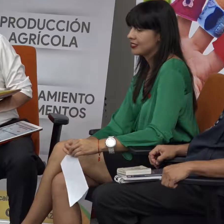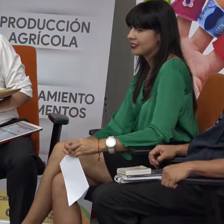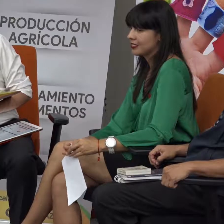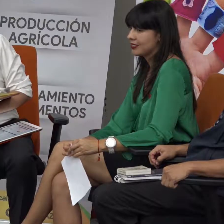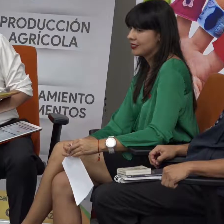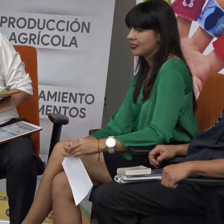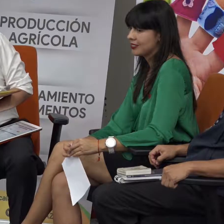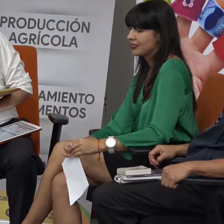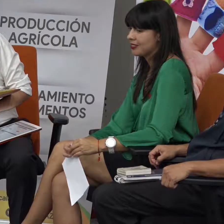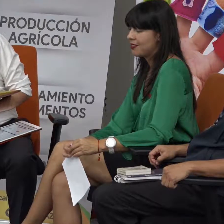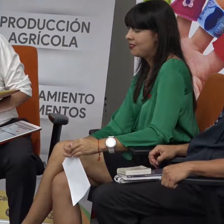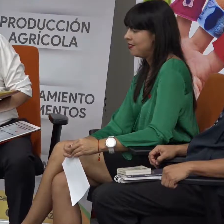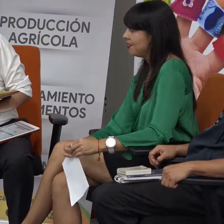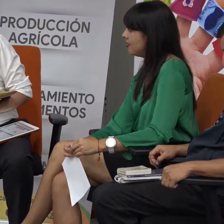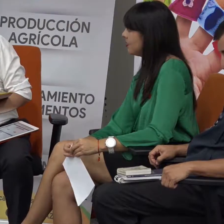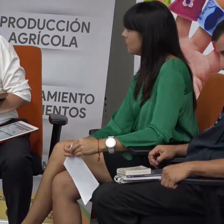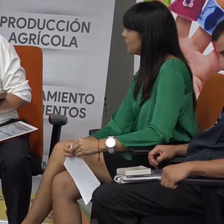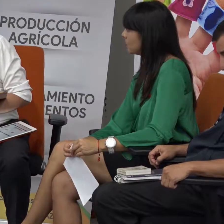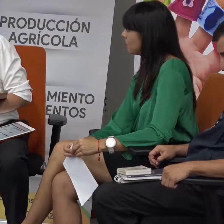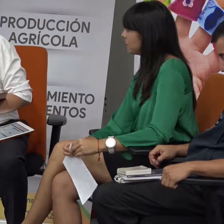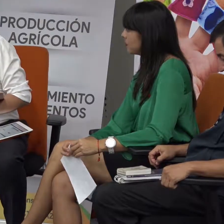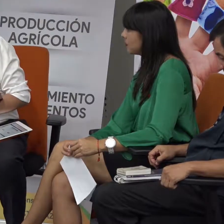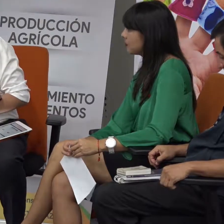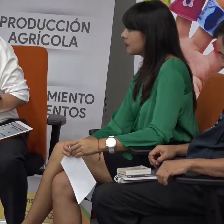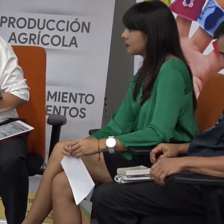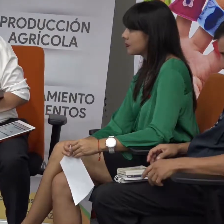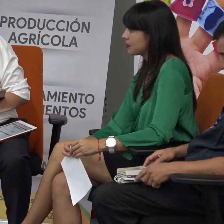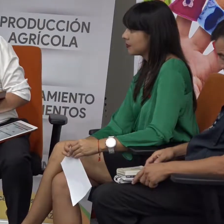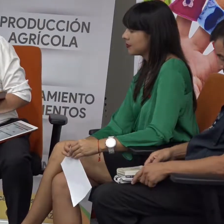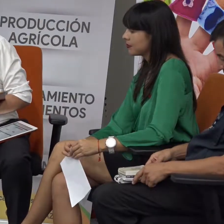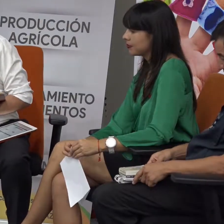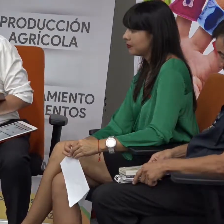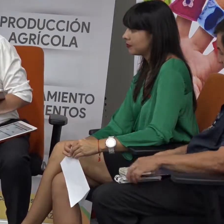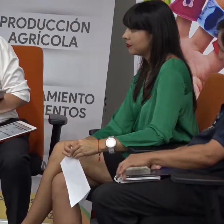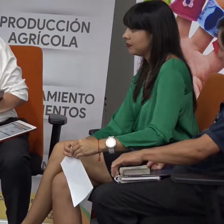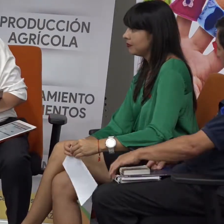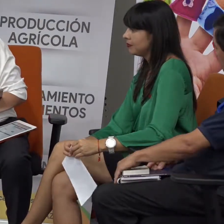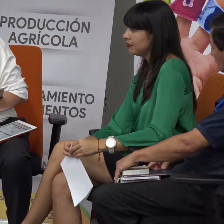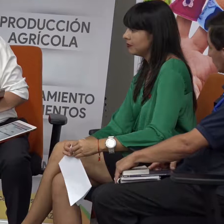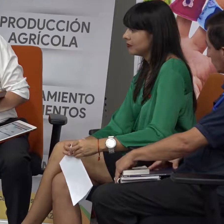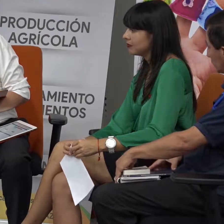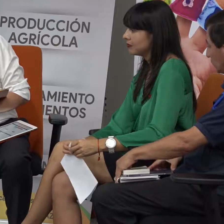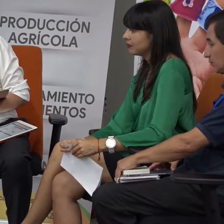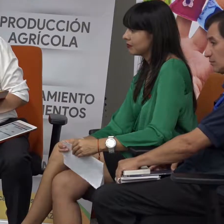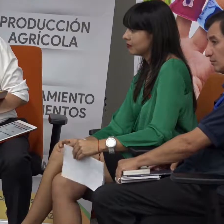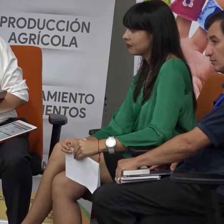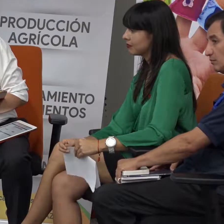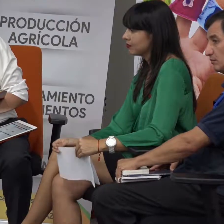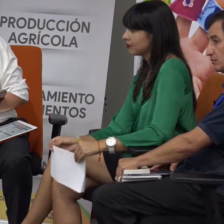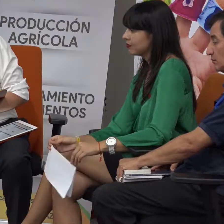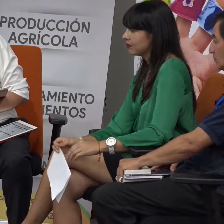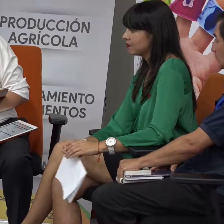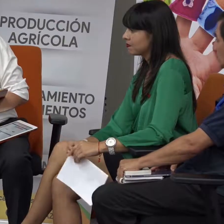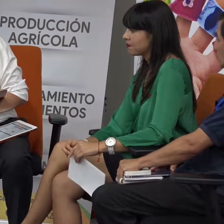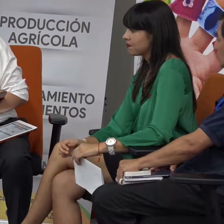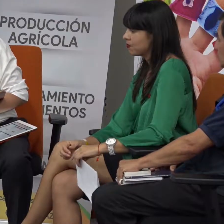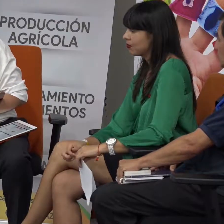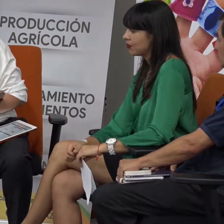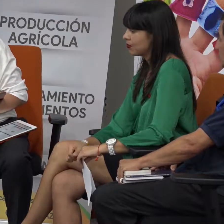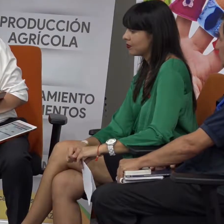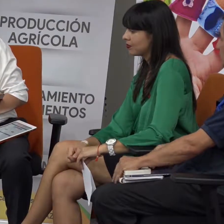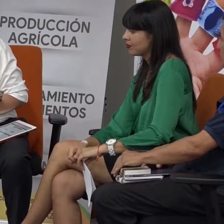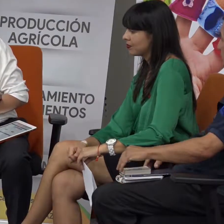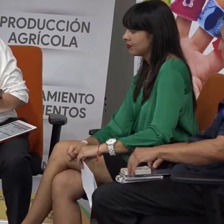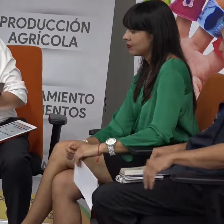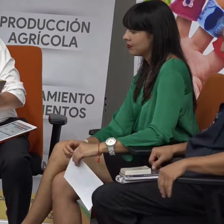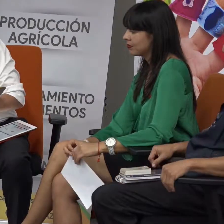listo pero yo me atrevo a reflexionar inclusive más profundamente acaso la enseñanza